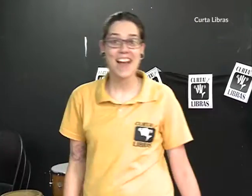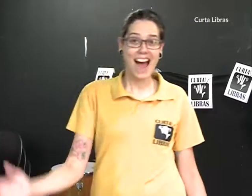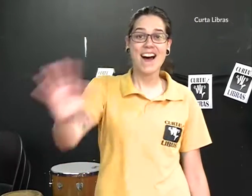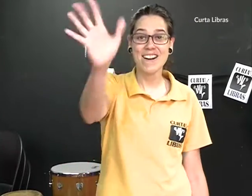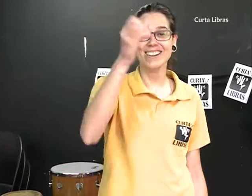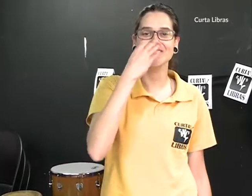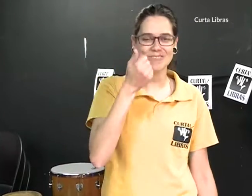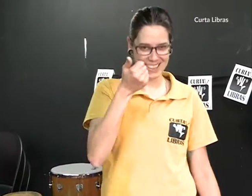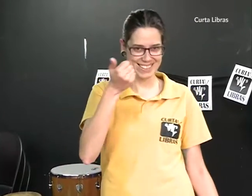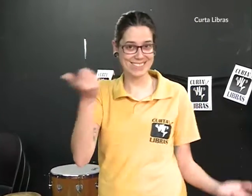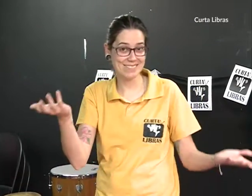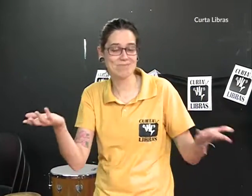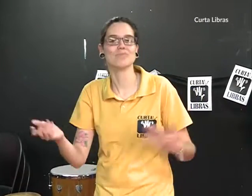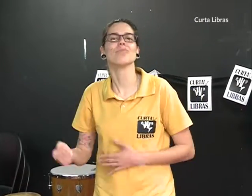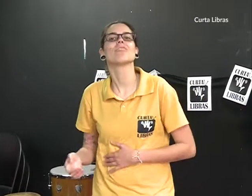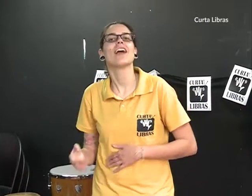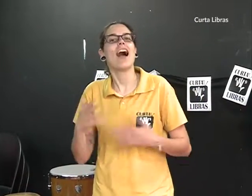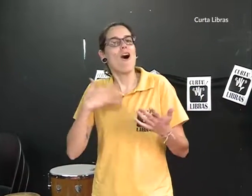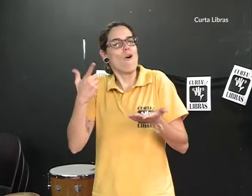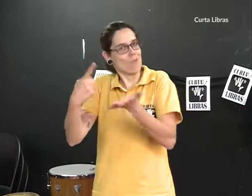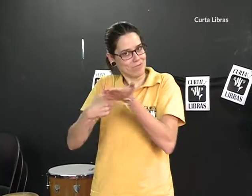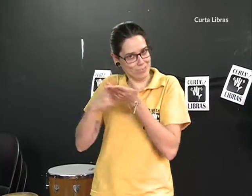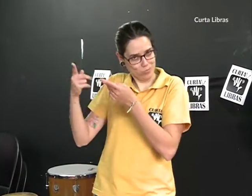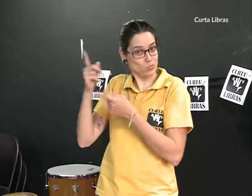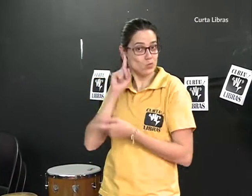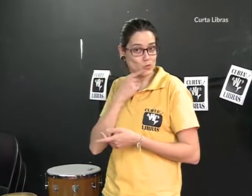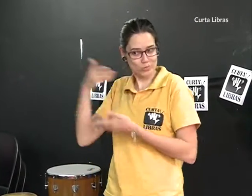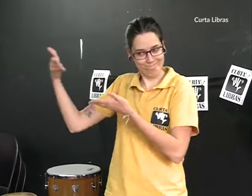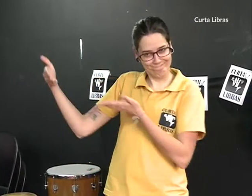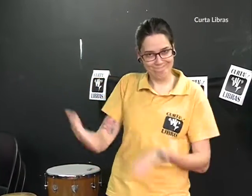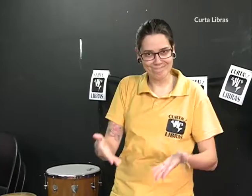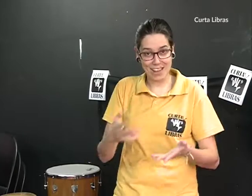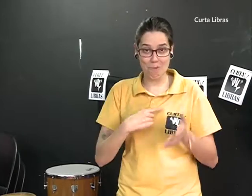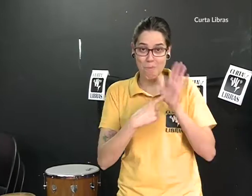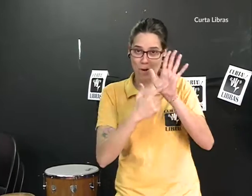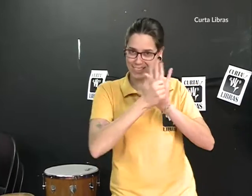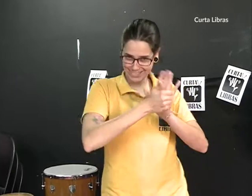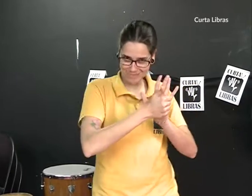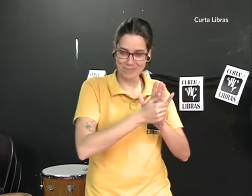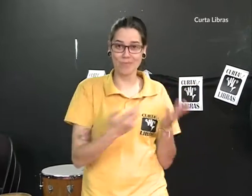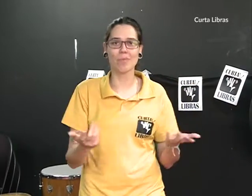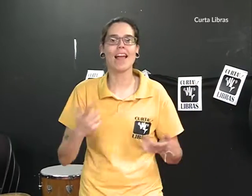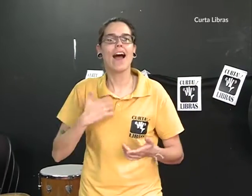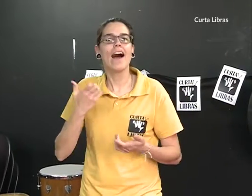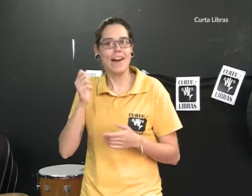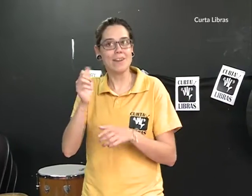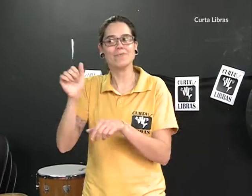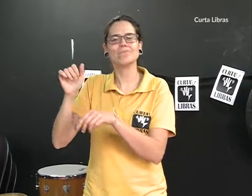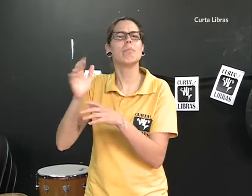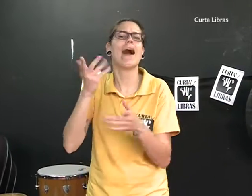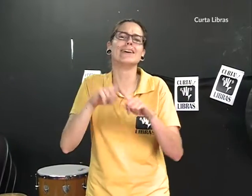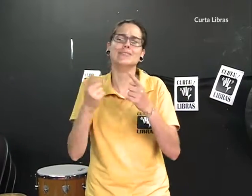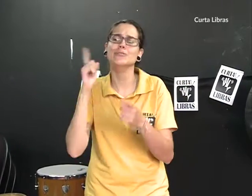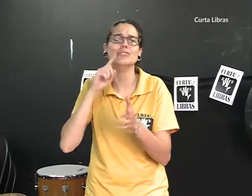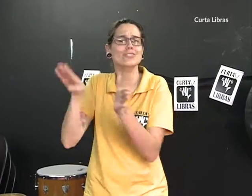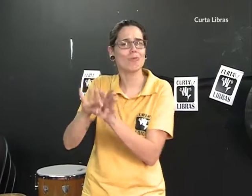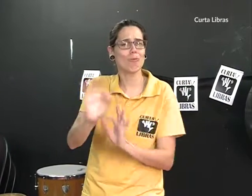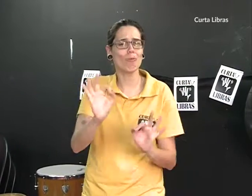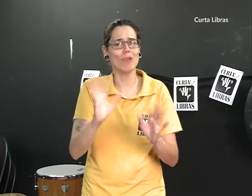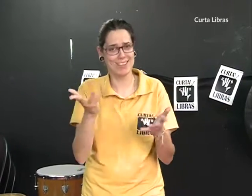Olá, tudo bem? Eu combinei de encontrar um surdo para apresentar a vocês aqui no Curta Libras, mas ele ainda não chegou. Espera